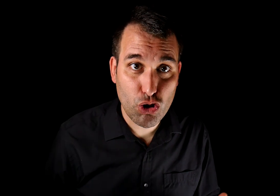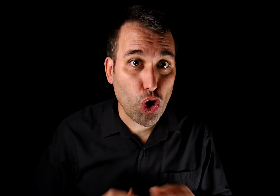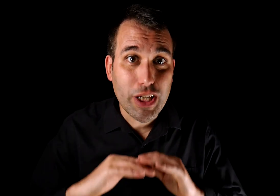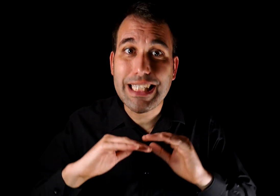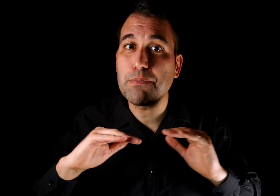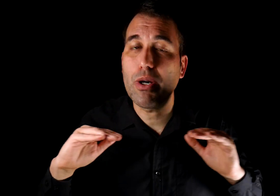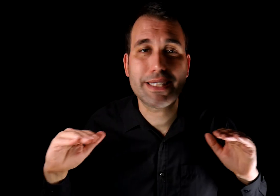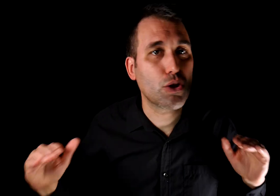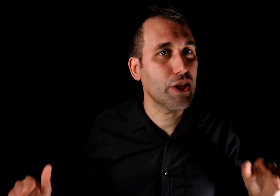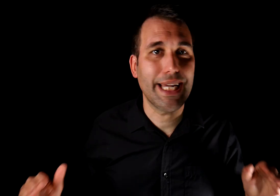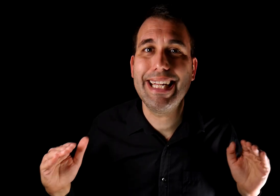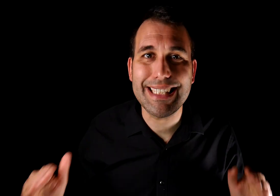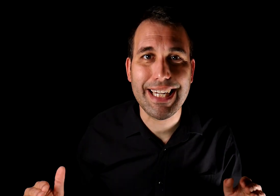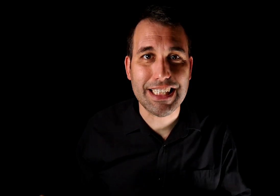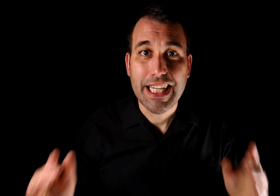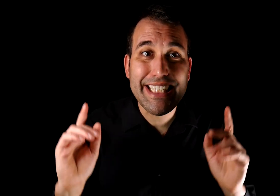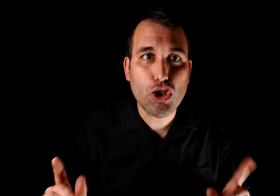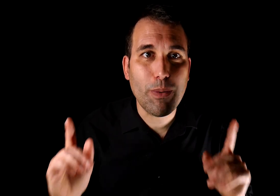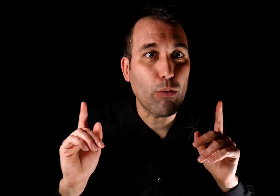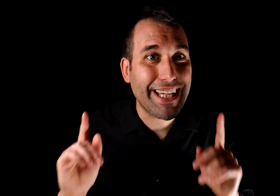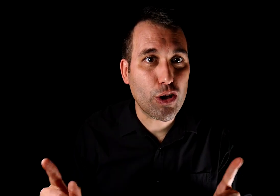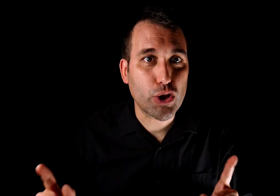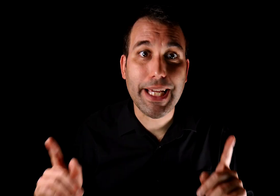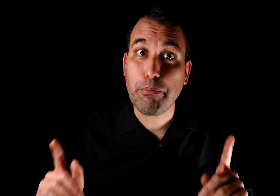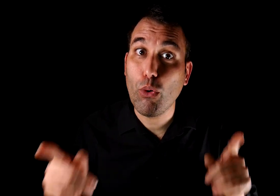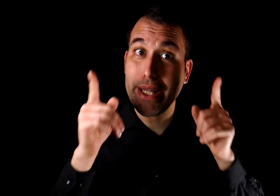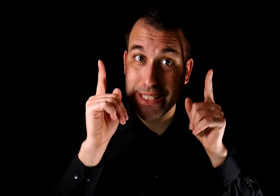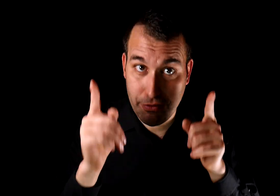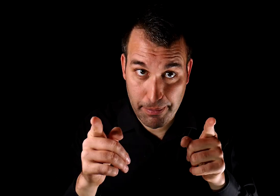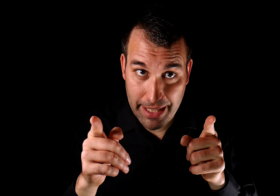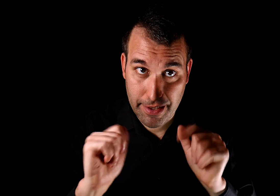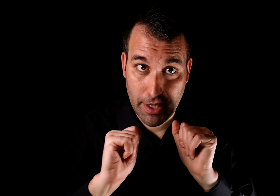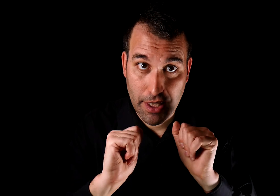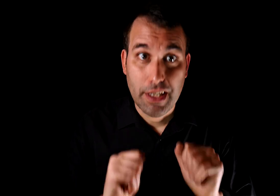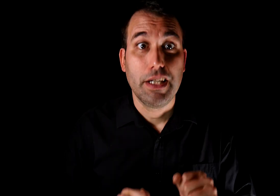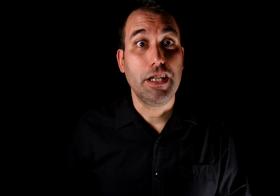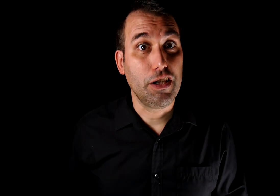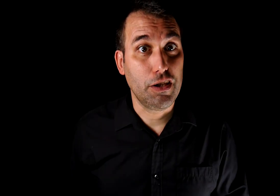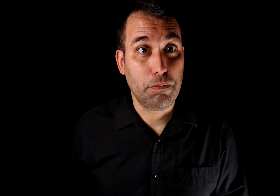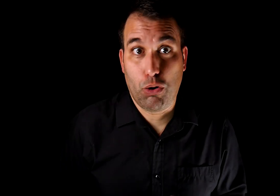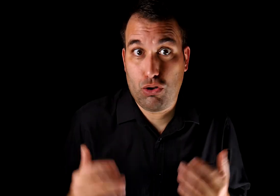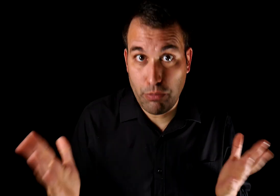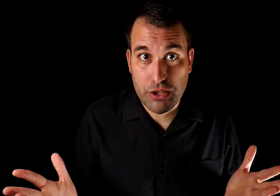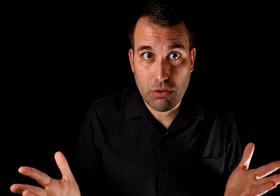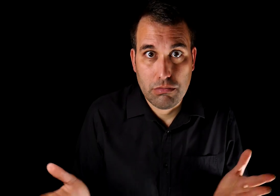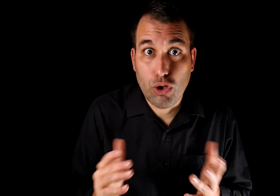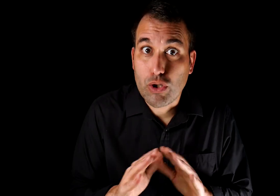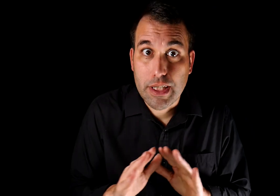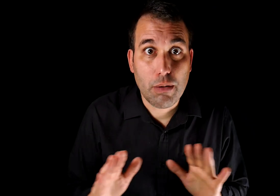todas las pruebas que consideren necesarias y sobre cualquier cosa que puedas afirmar. Y, por supuesto, no tienes la